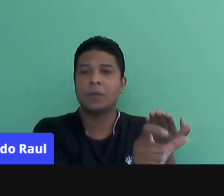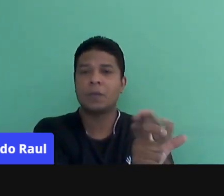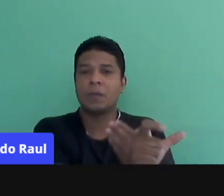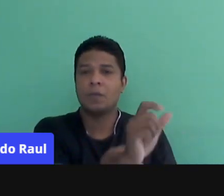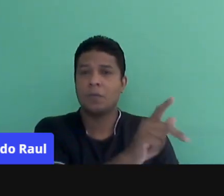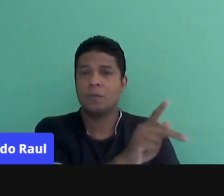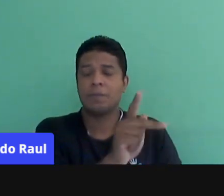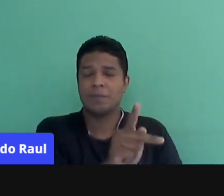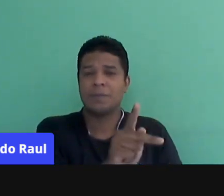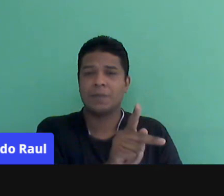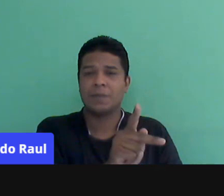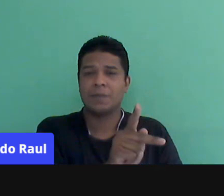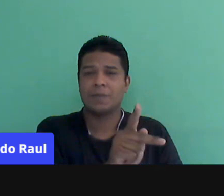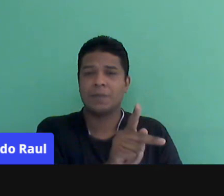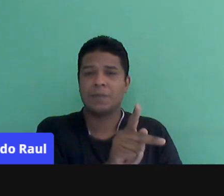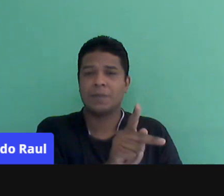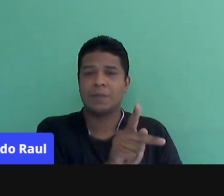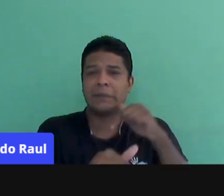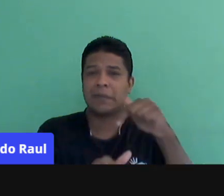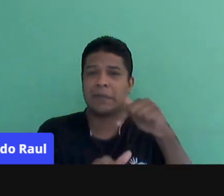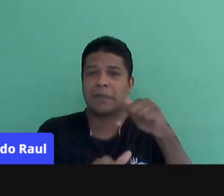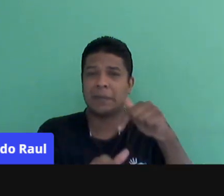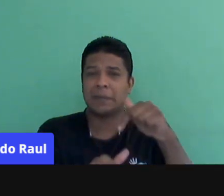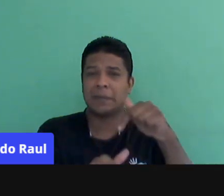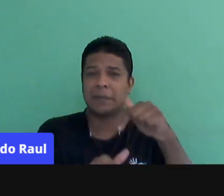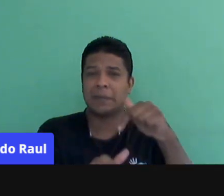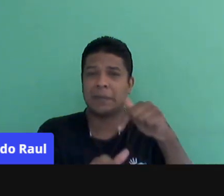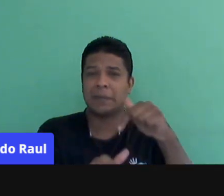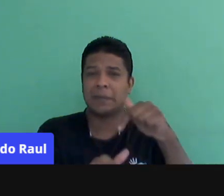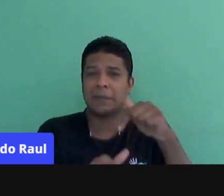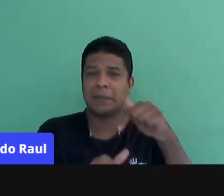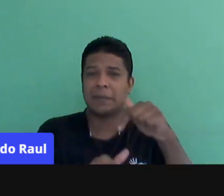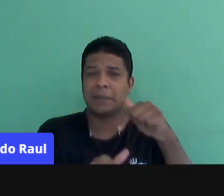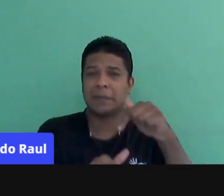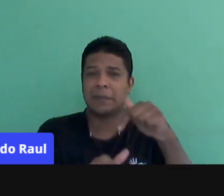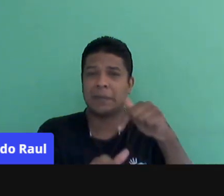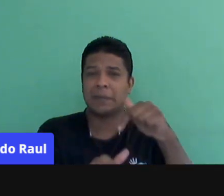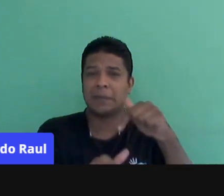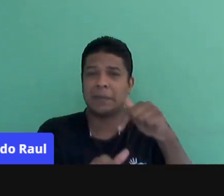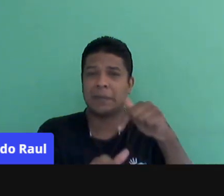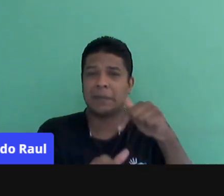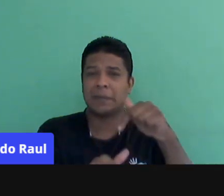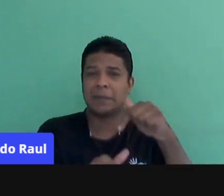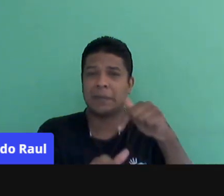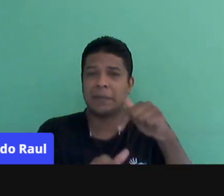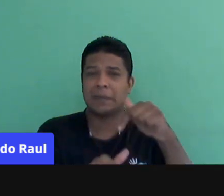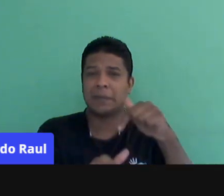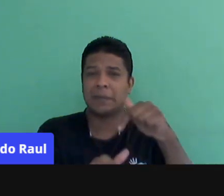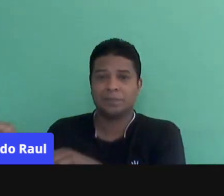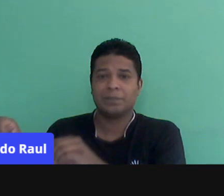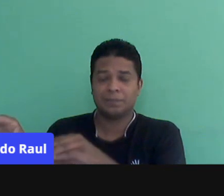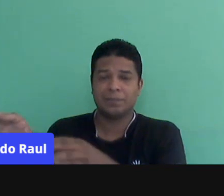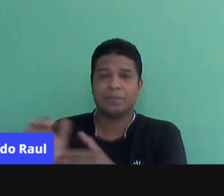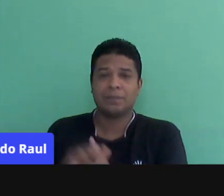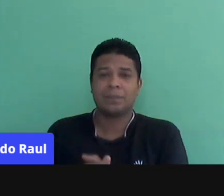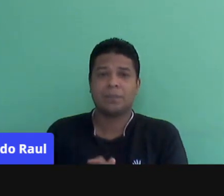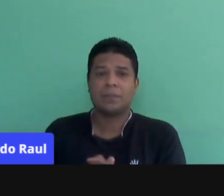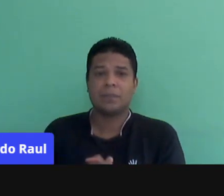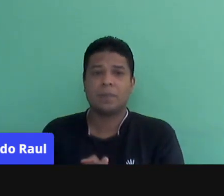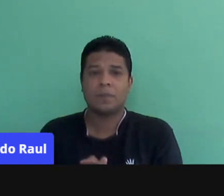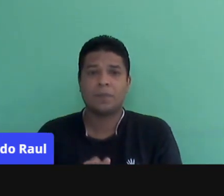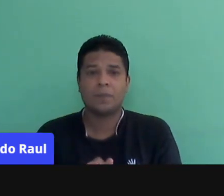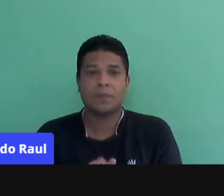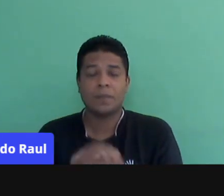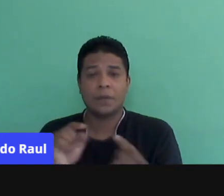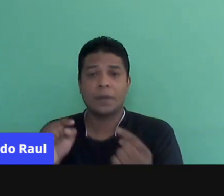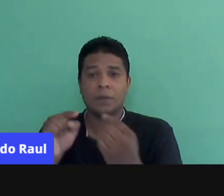professor que está trabalhando no ensino emergencial remoto. Então, é importante se atentar